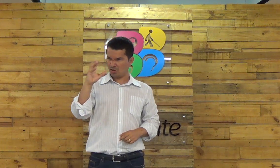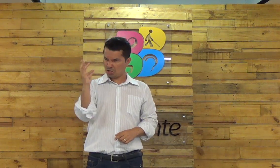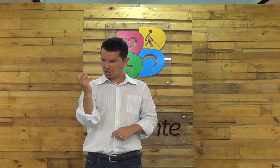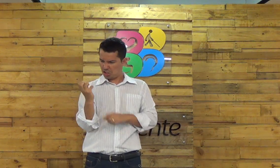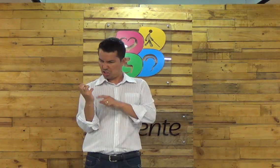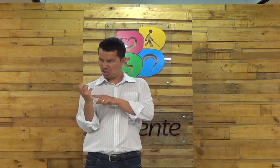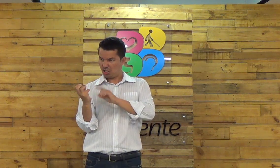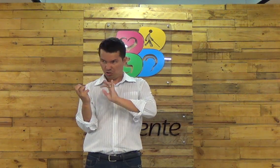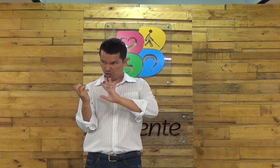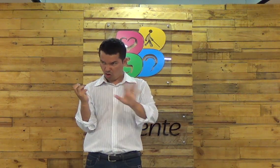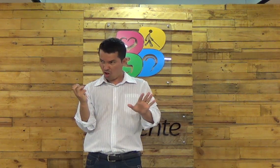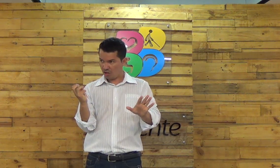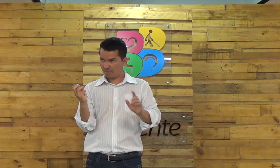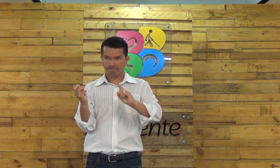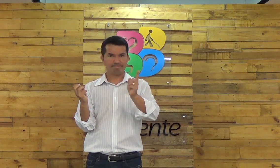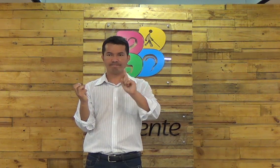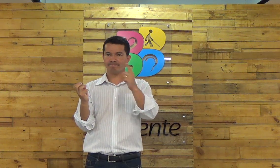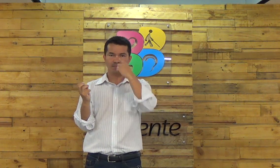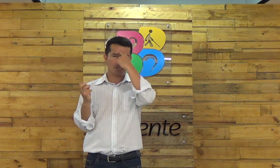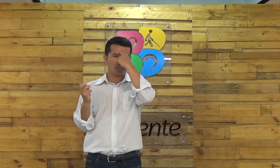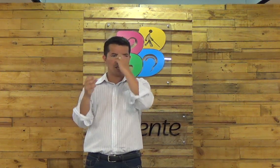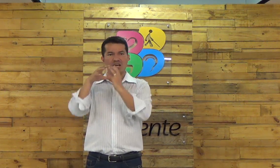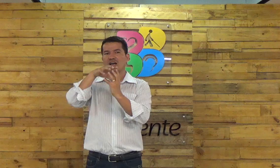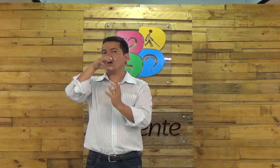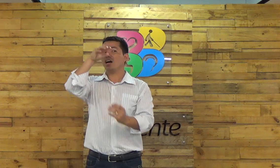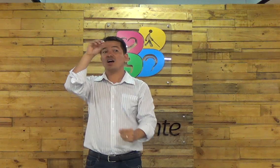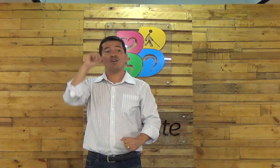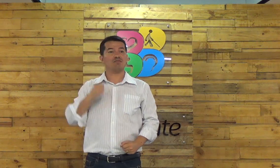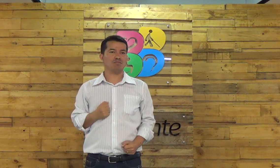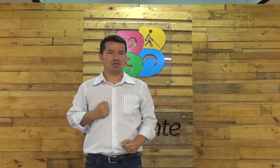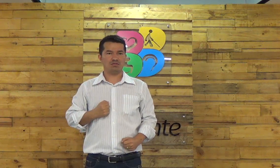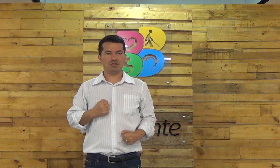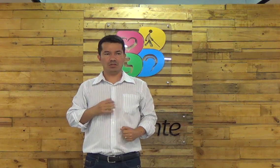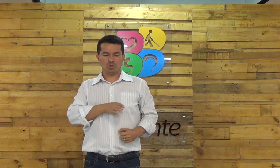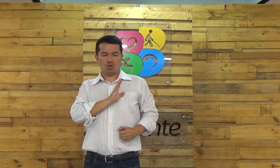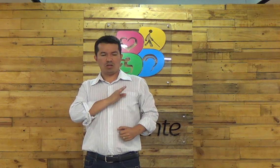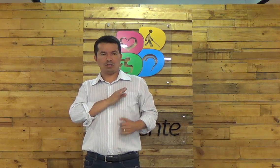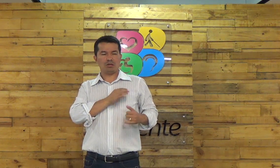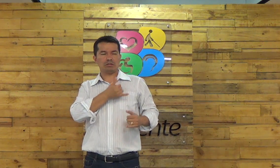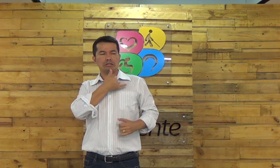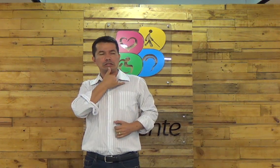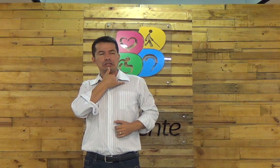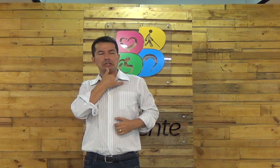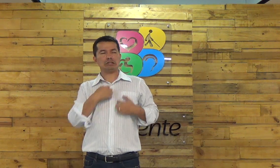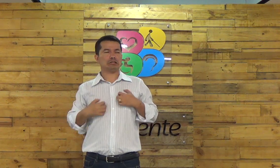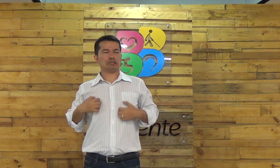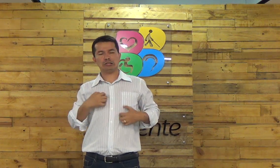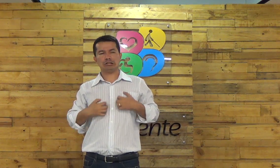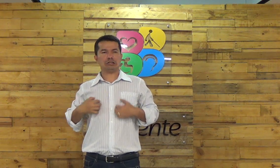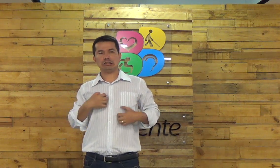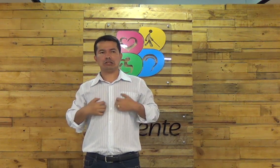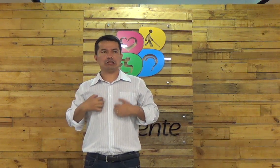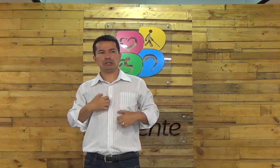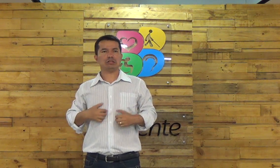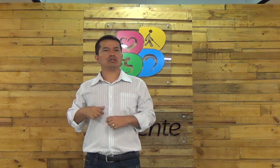porque o moço você acha que ele só tinha a mão atrofiada? a alma também estava se atrofiando uma pessoa